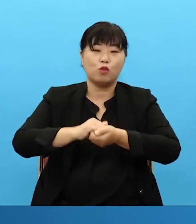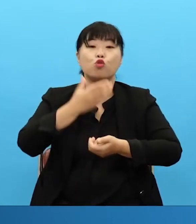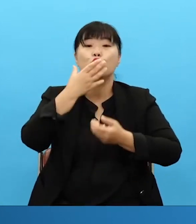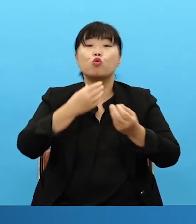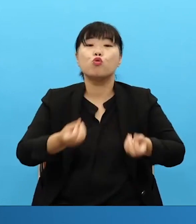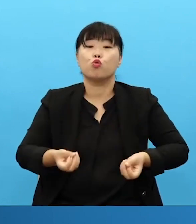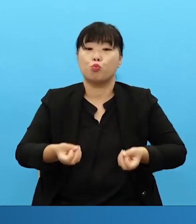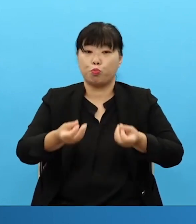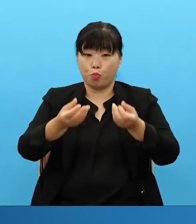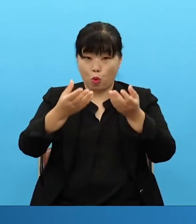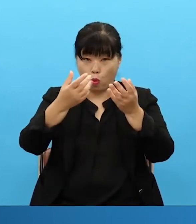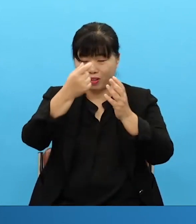We need to do this.